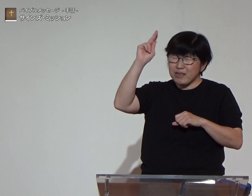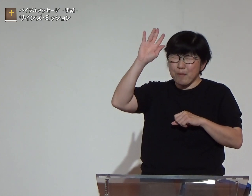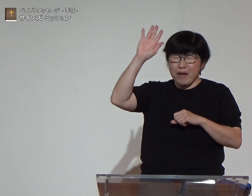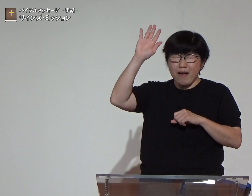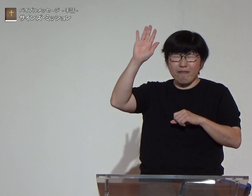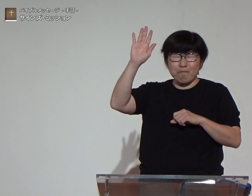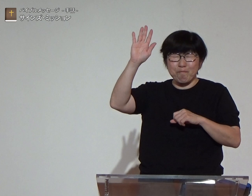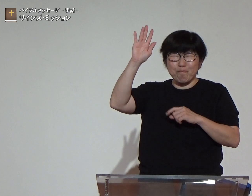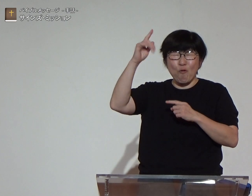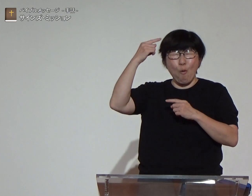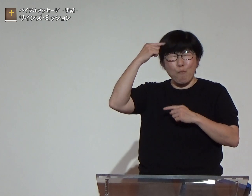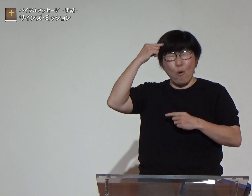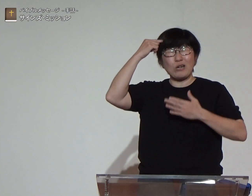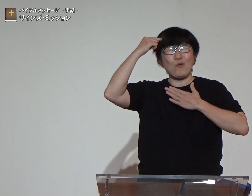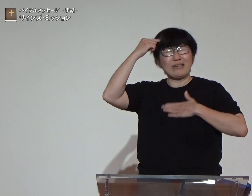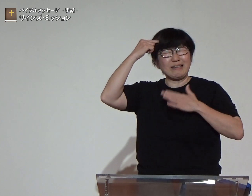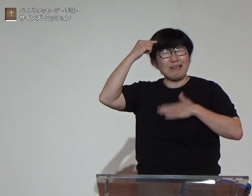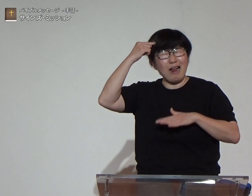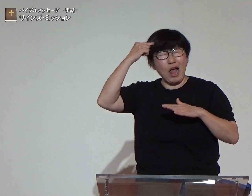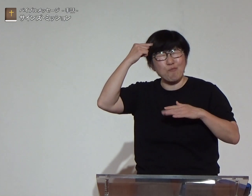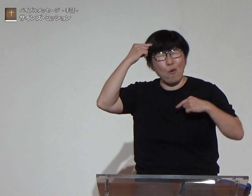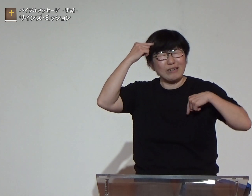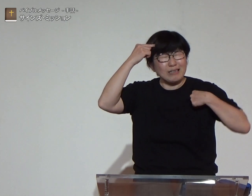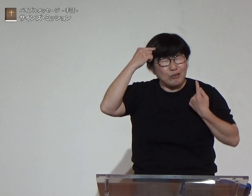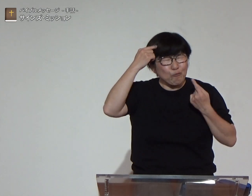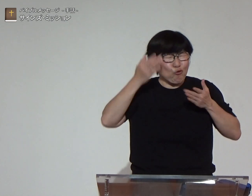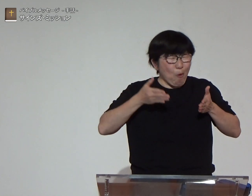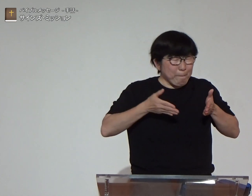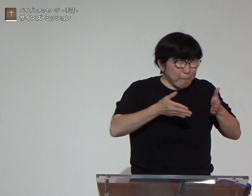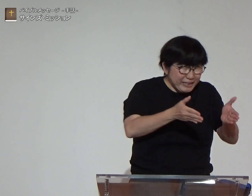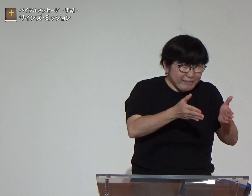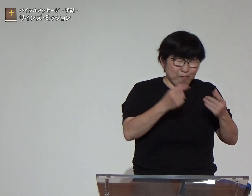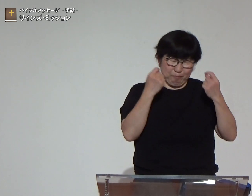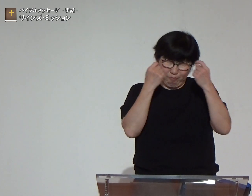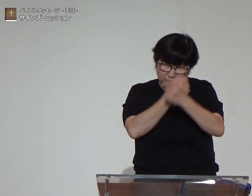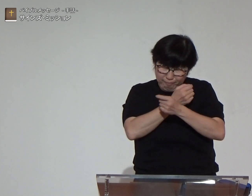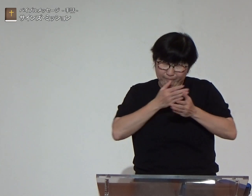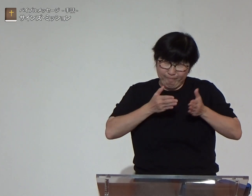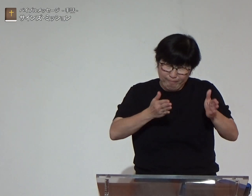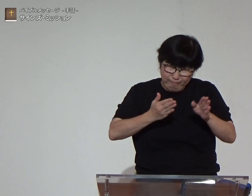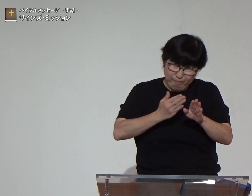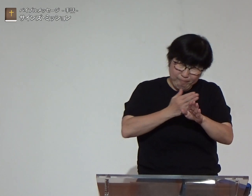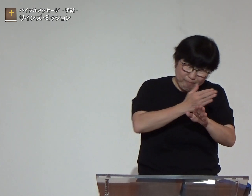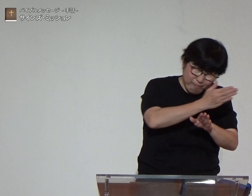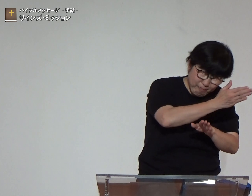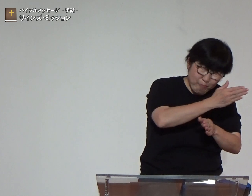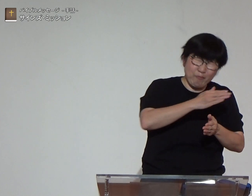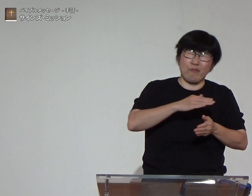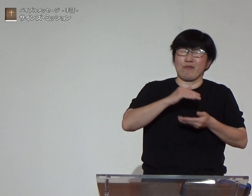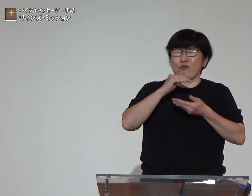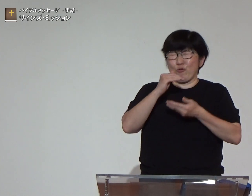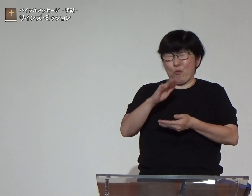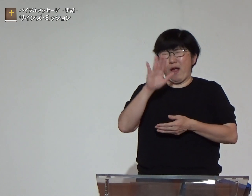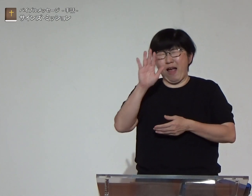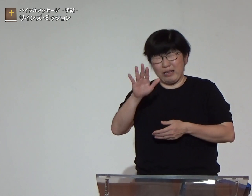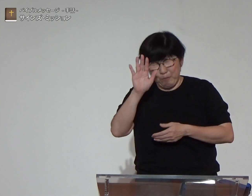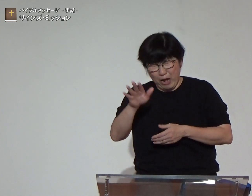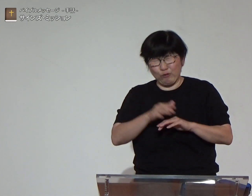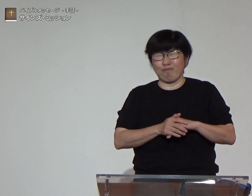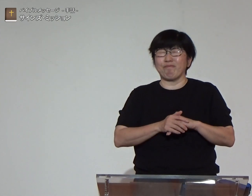私たちは神様の思いを知っているのに自分の道を行こうとすることがあります